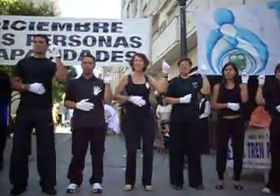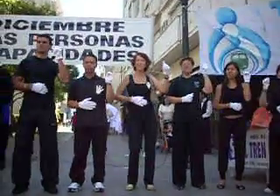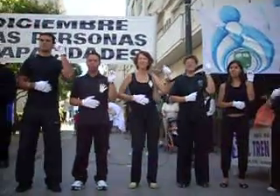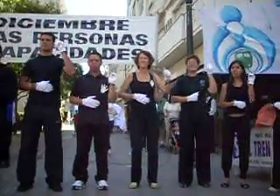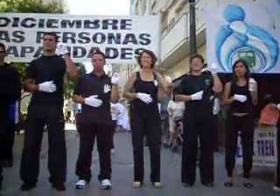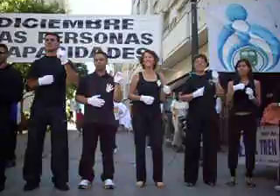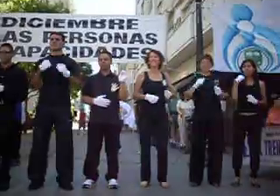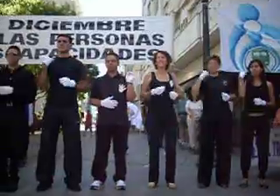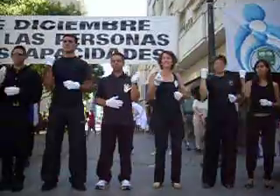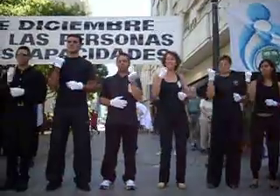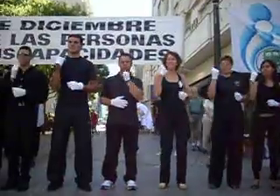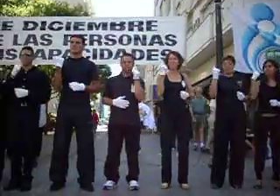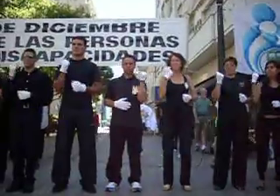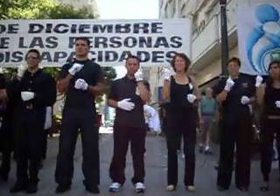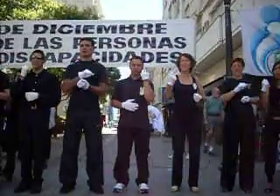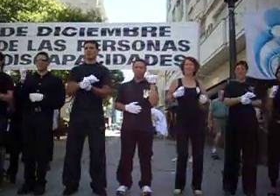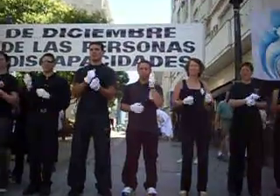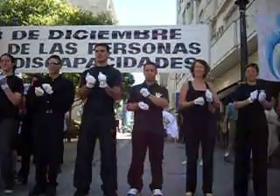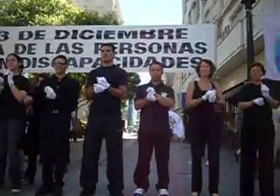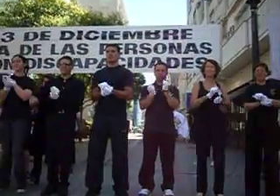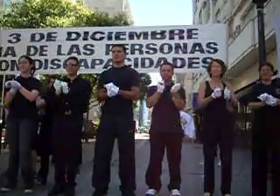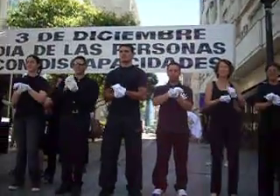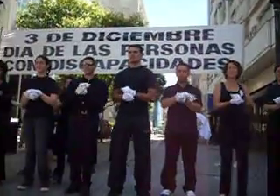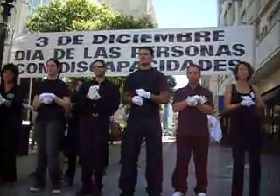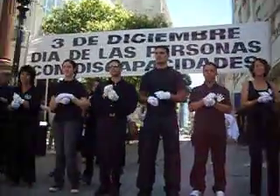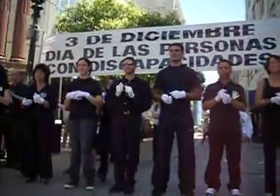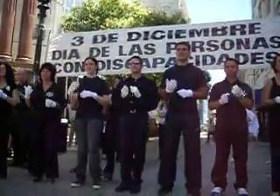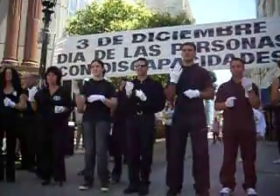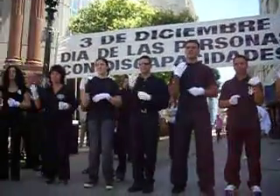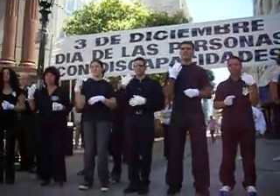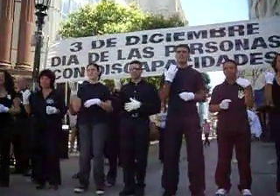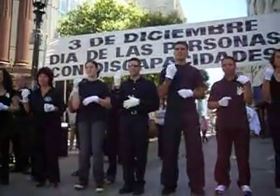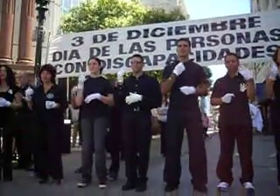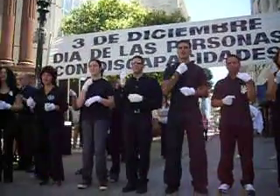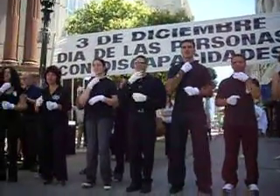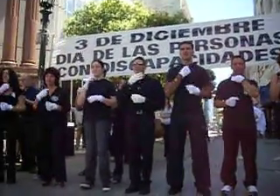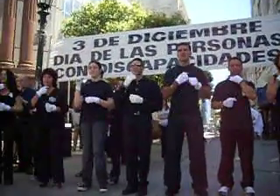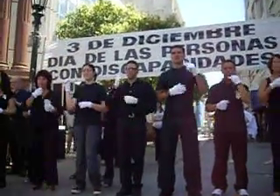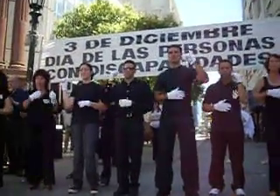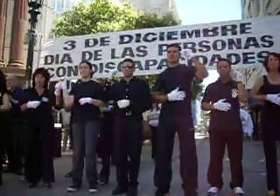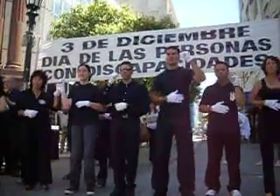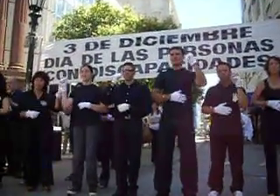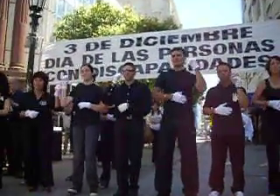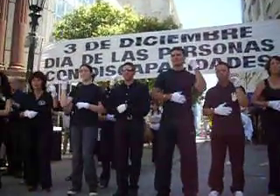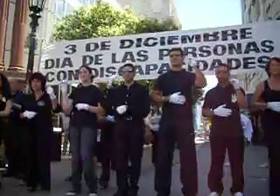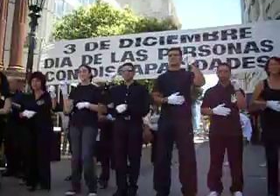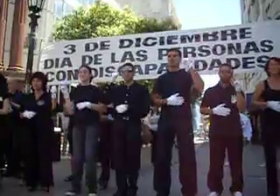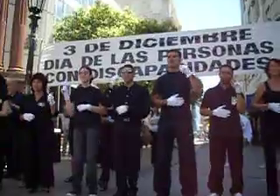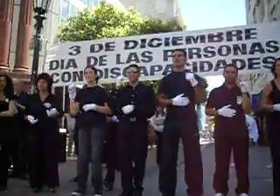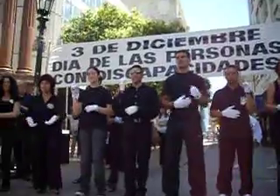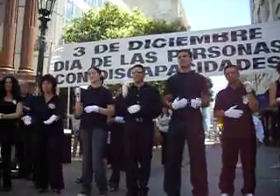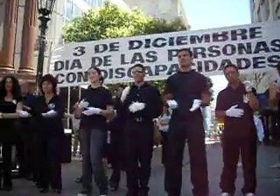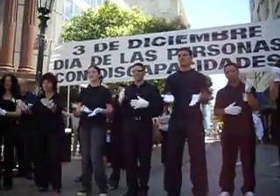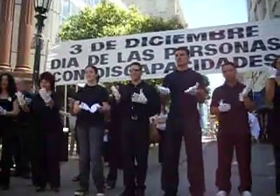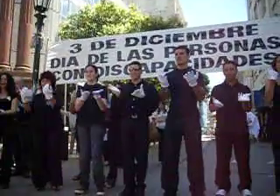que firma para cambiar. Se puede ser un ritmo que venga